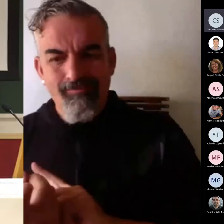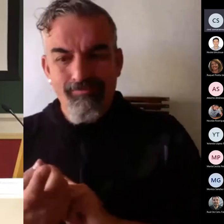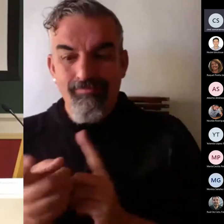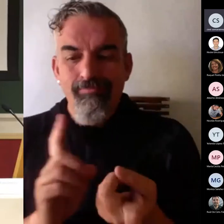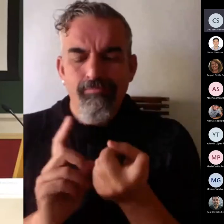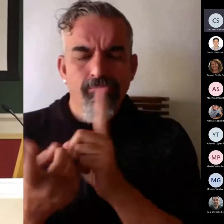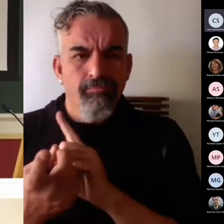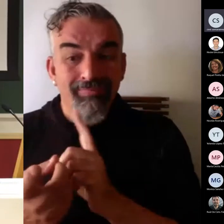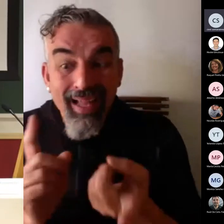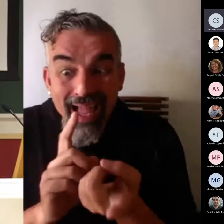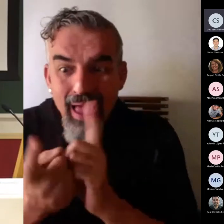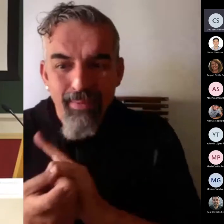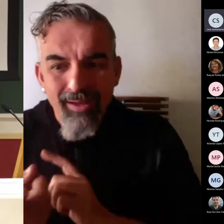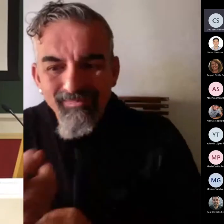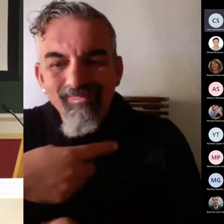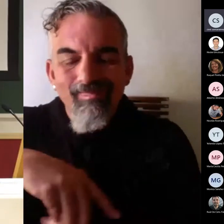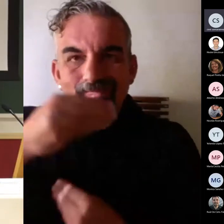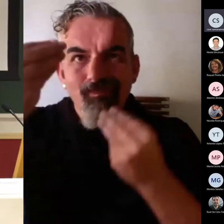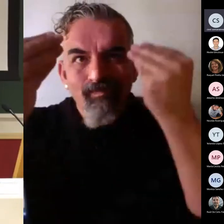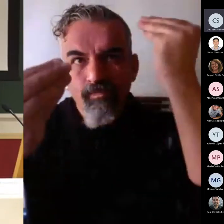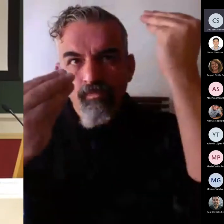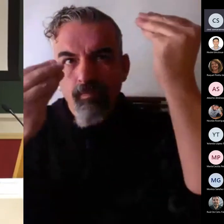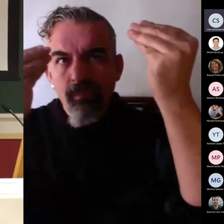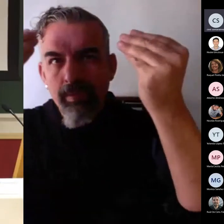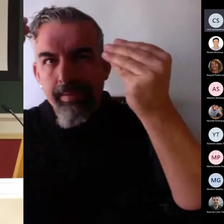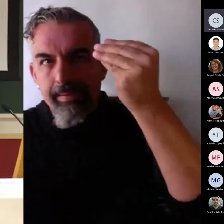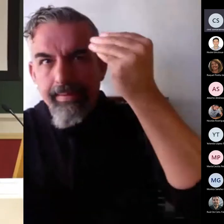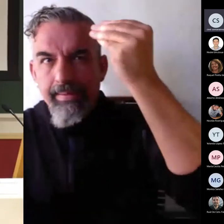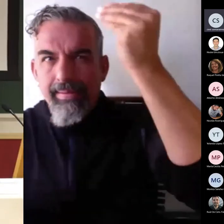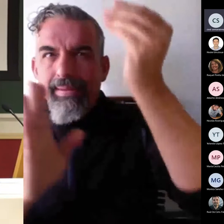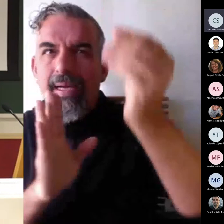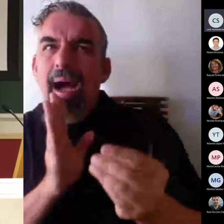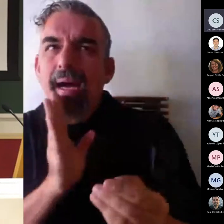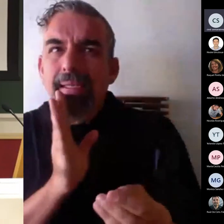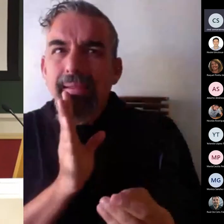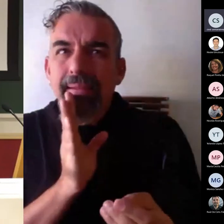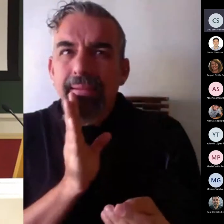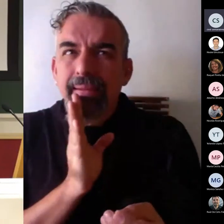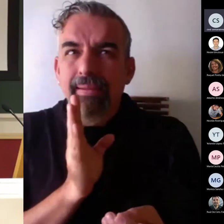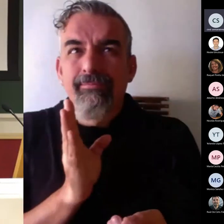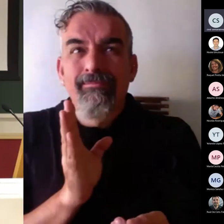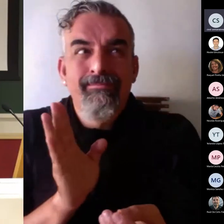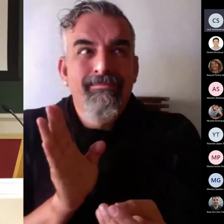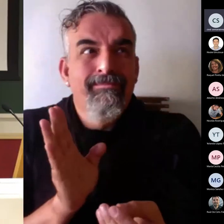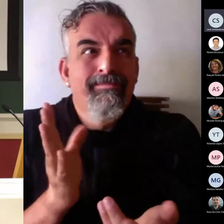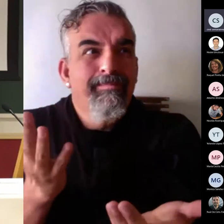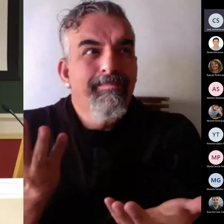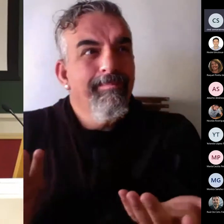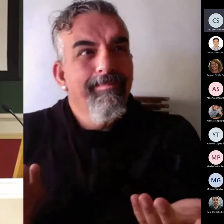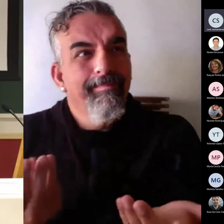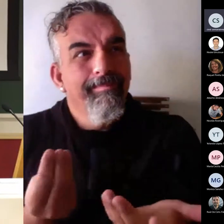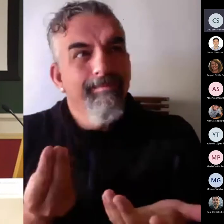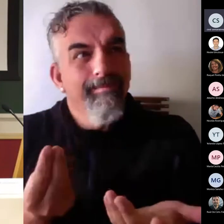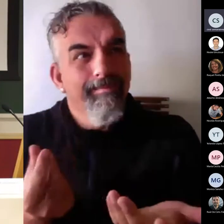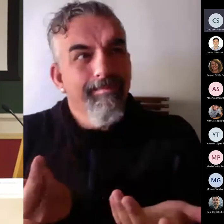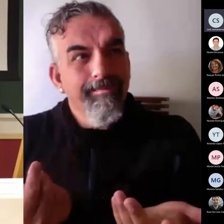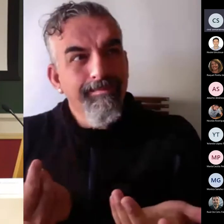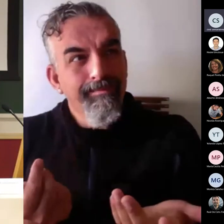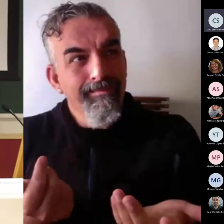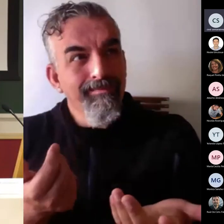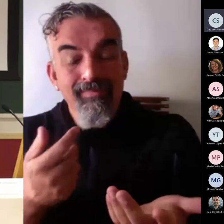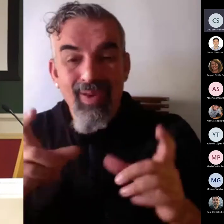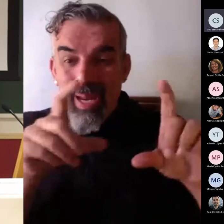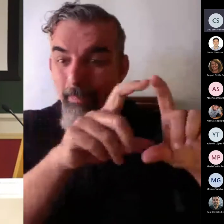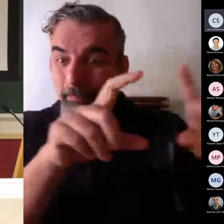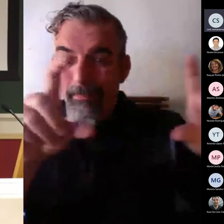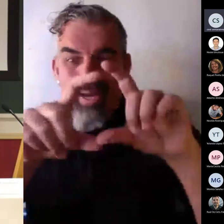replantear aquellas cosas que nos demandaba incluso las propias empresas